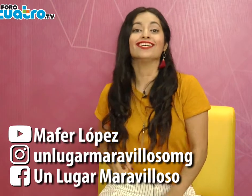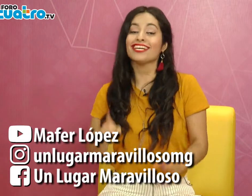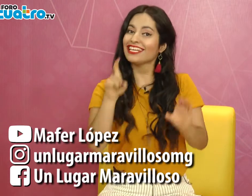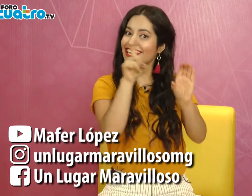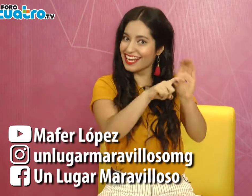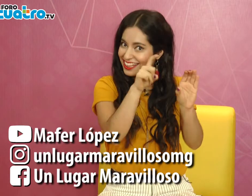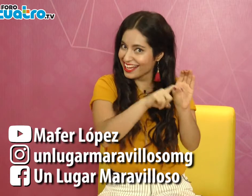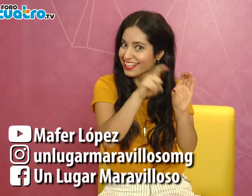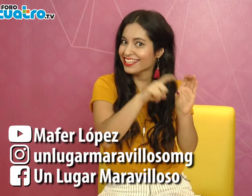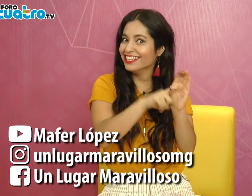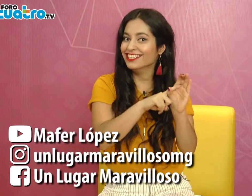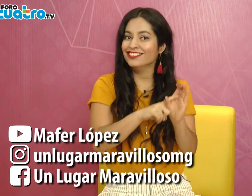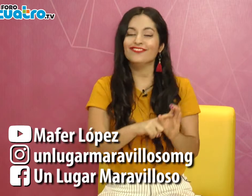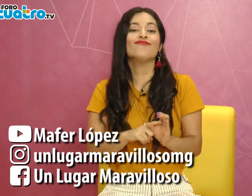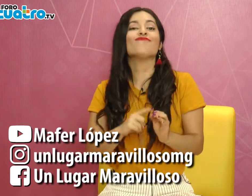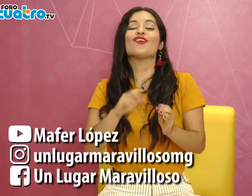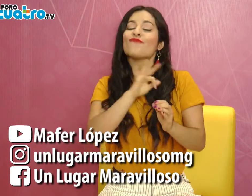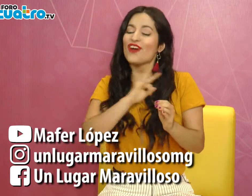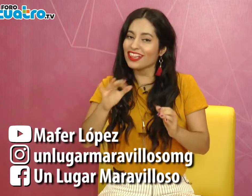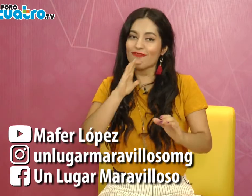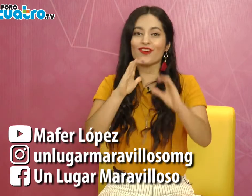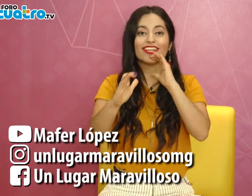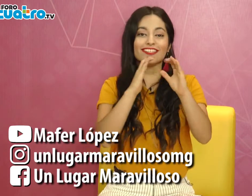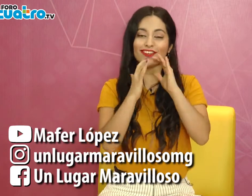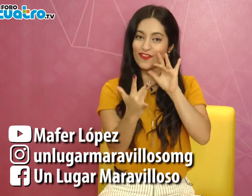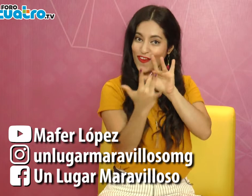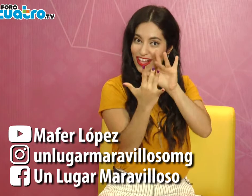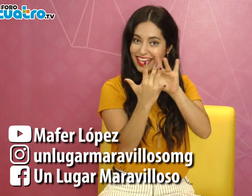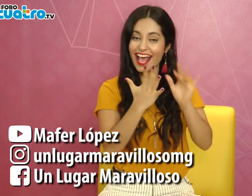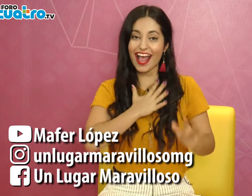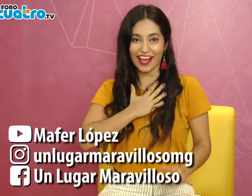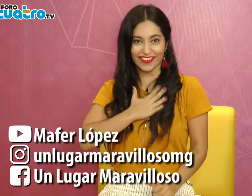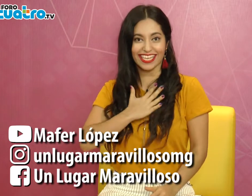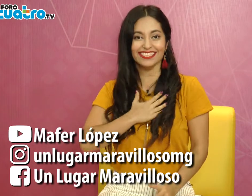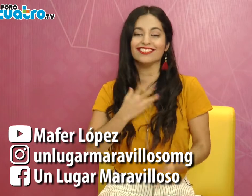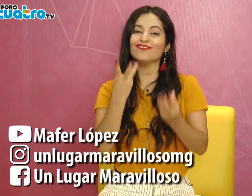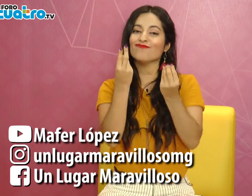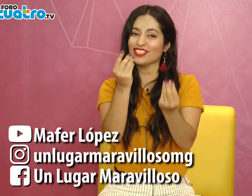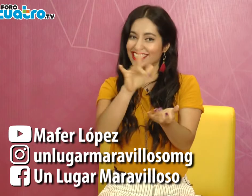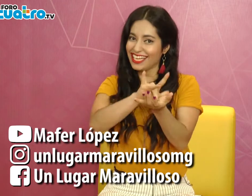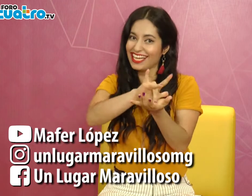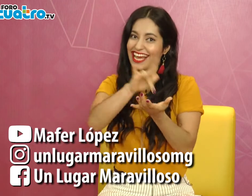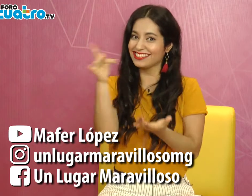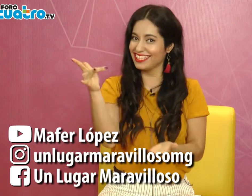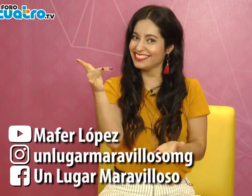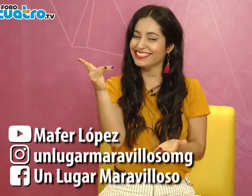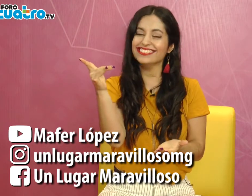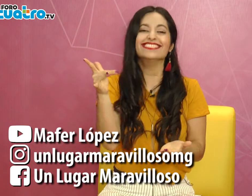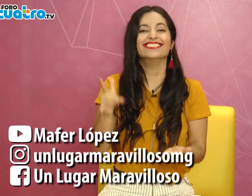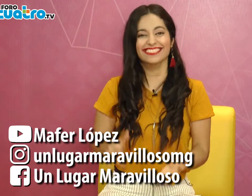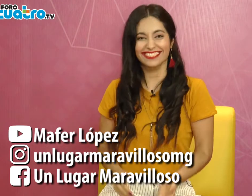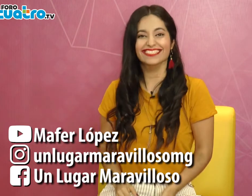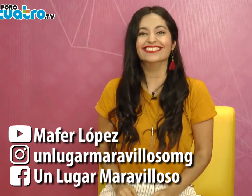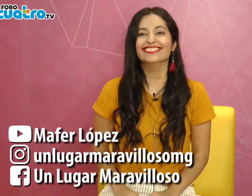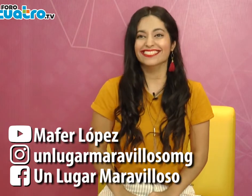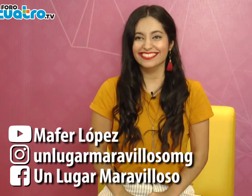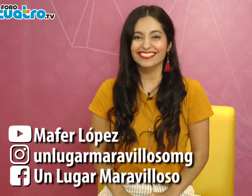buscarme. Suscríbanse, agréguenme a mi canal para comunicarse conmigo y para tener más